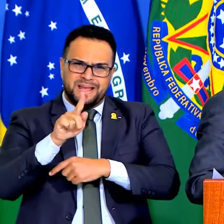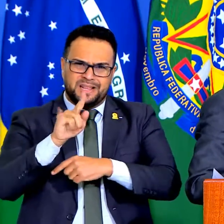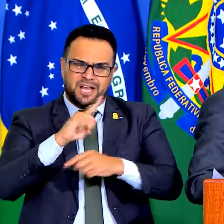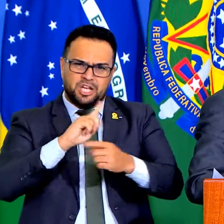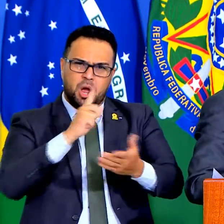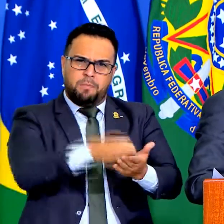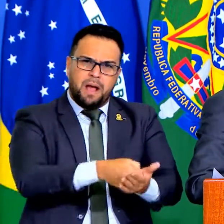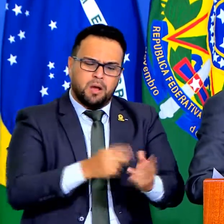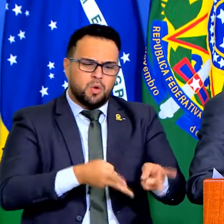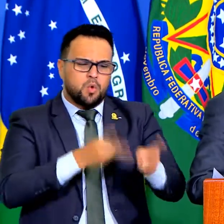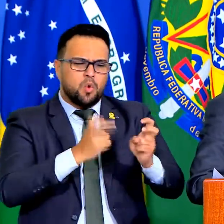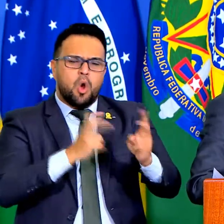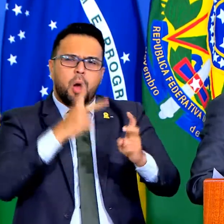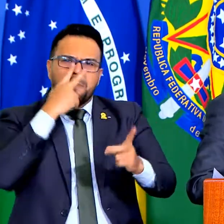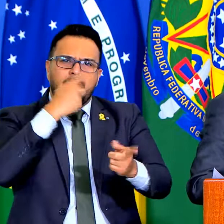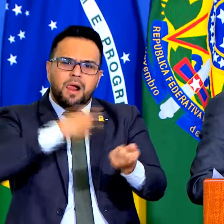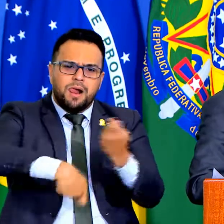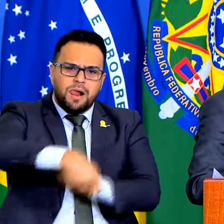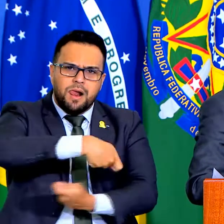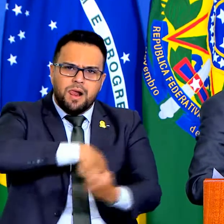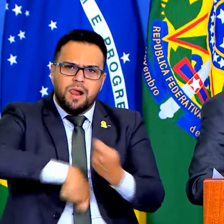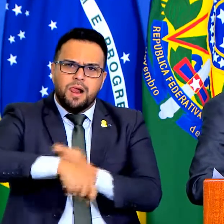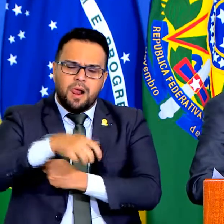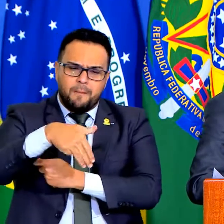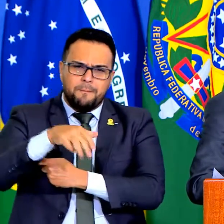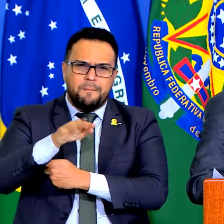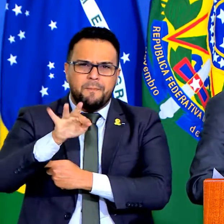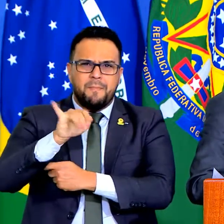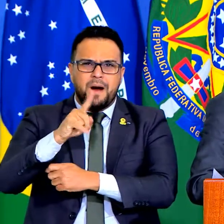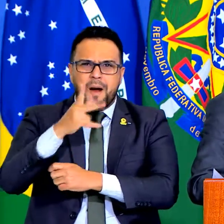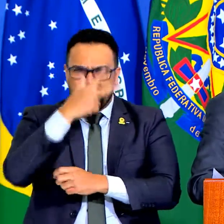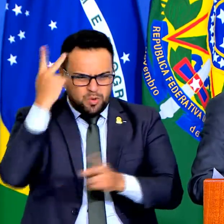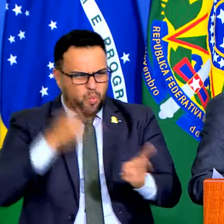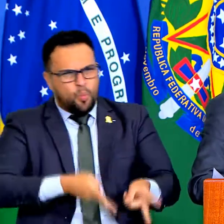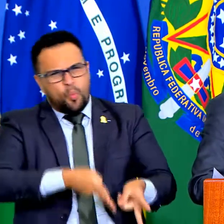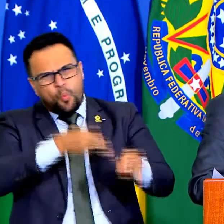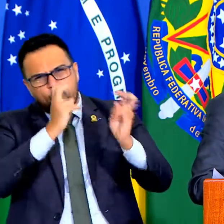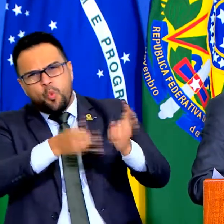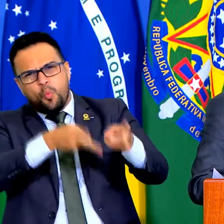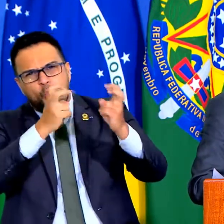É na base da máfia. O eu posso arrancar mais do profissional?